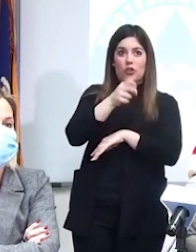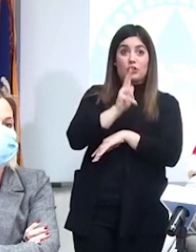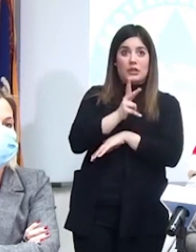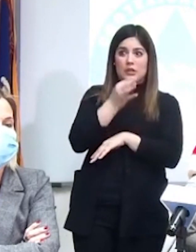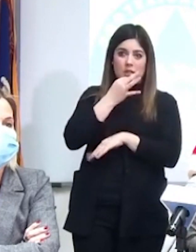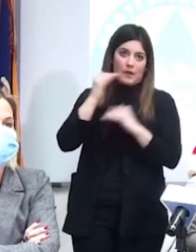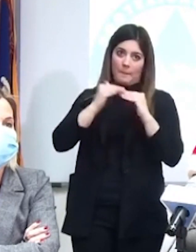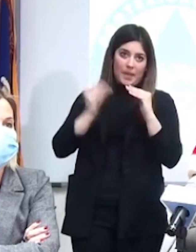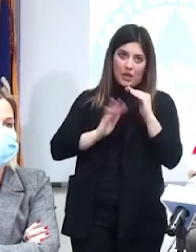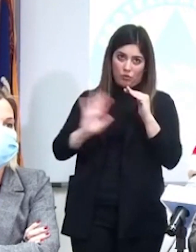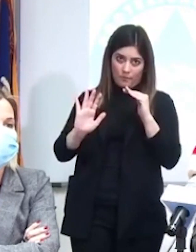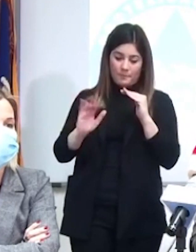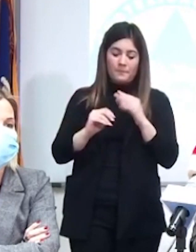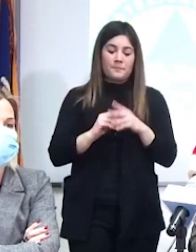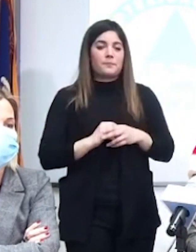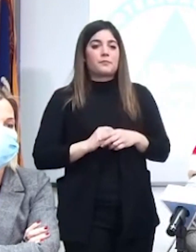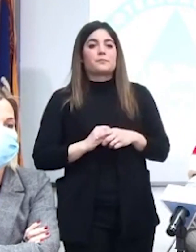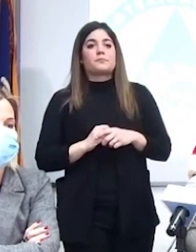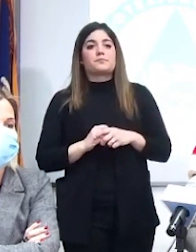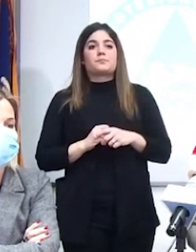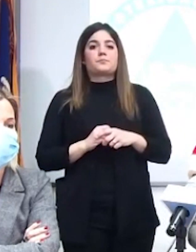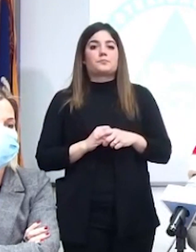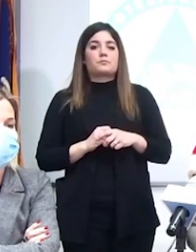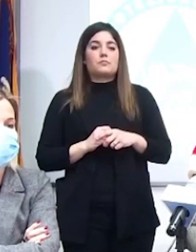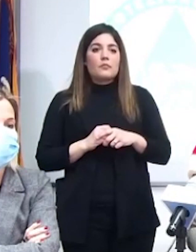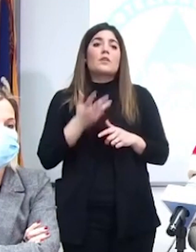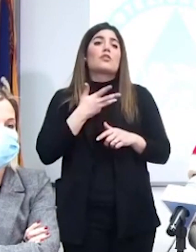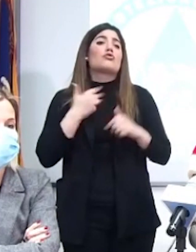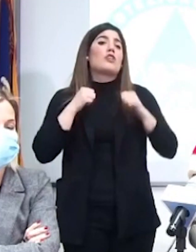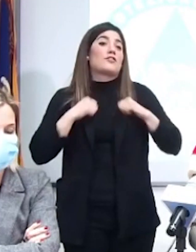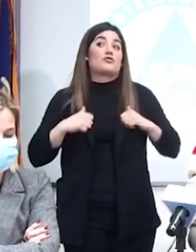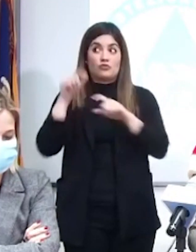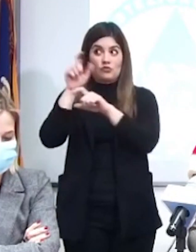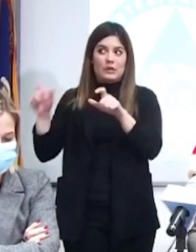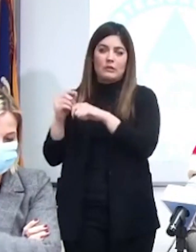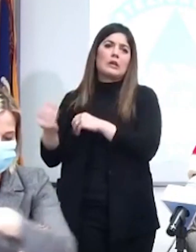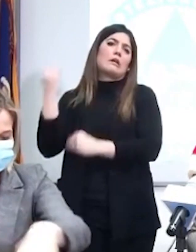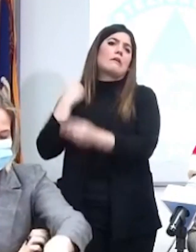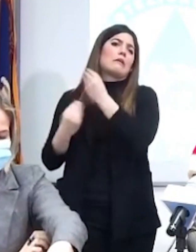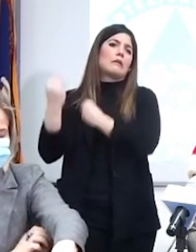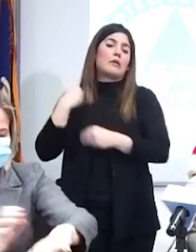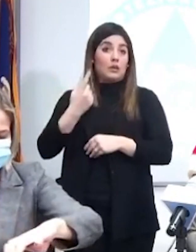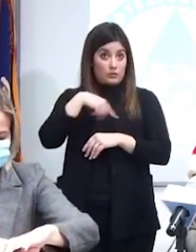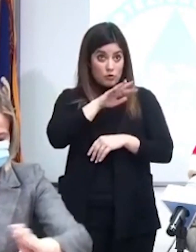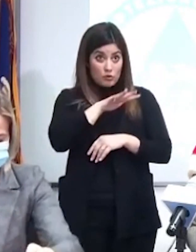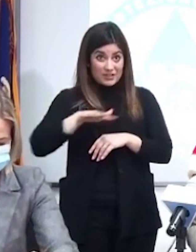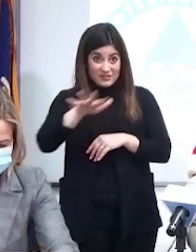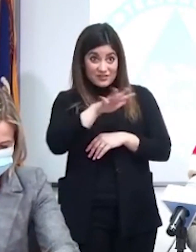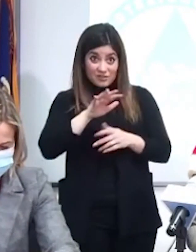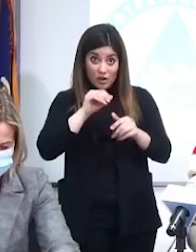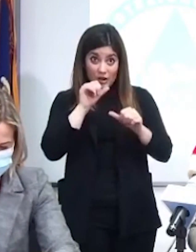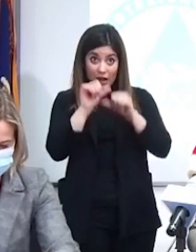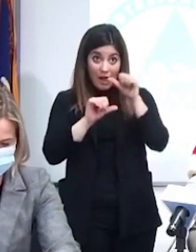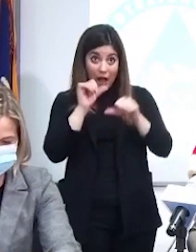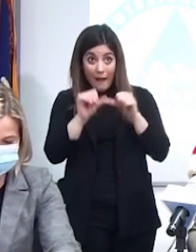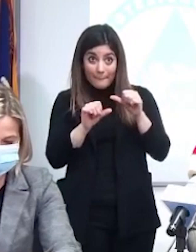Allora, siccome la domanda che mi fanno i cittadini in queste ore è cambiamo zona, la cambieremo se vogliamo andare a farci una passeggiata, fare